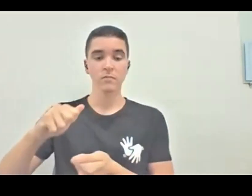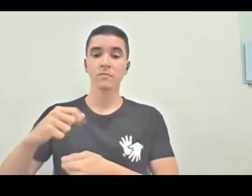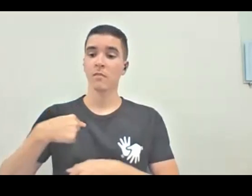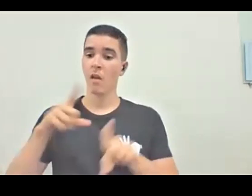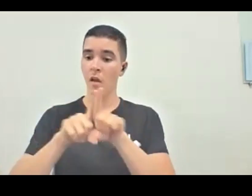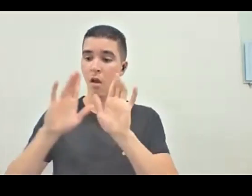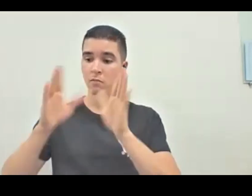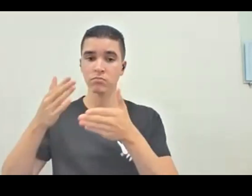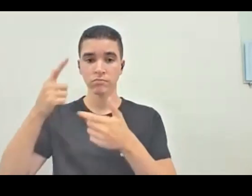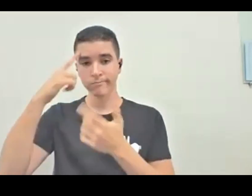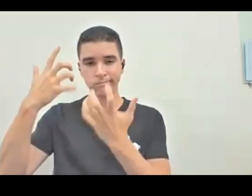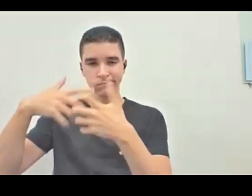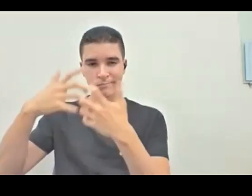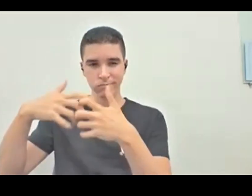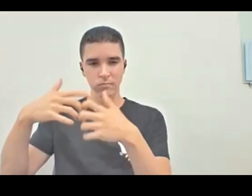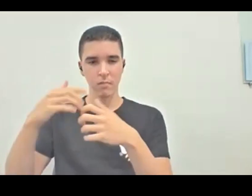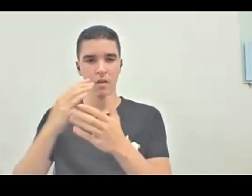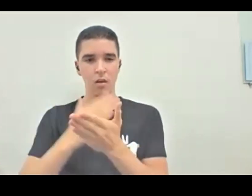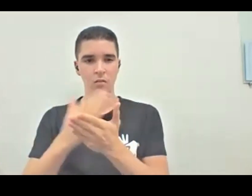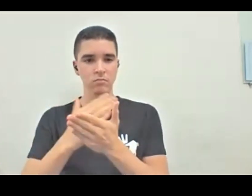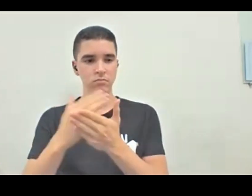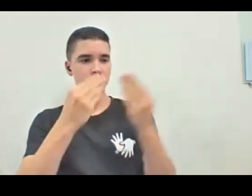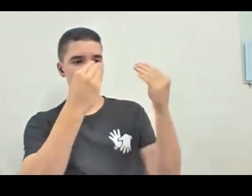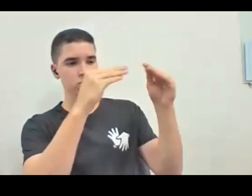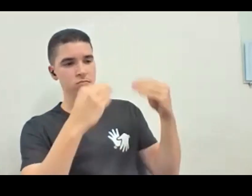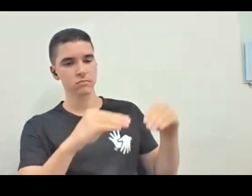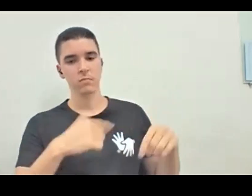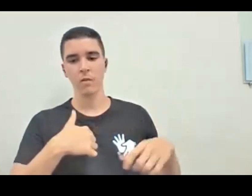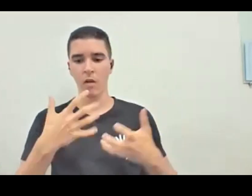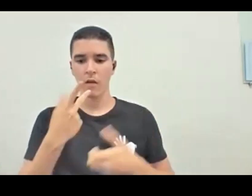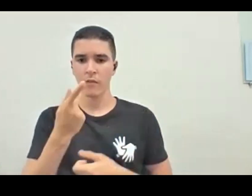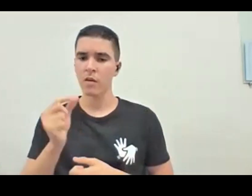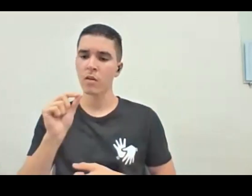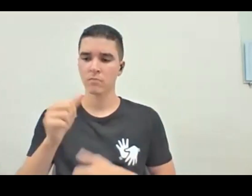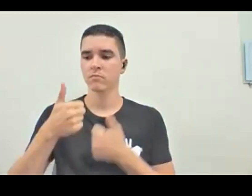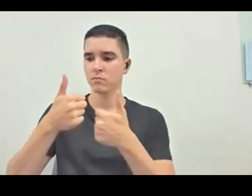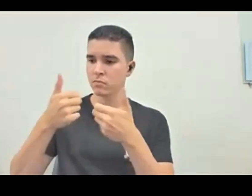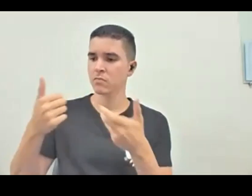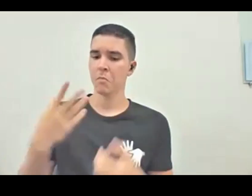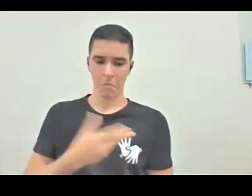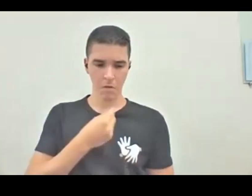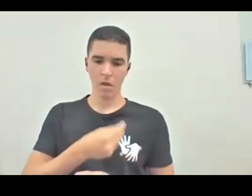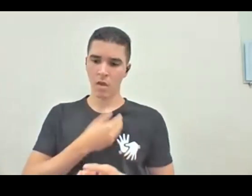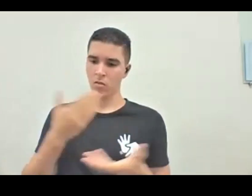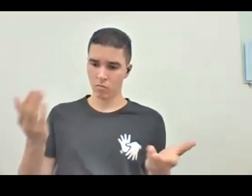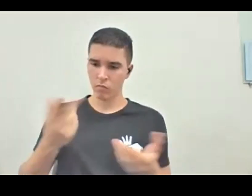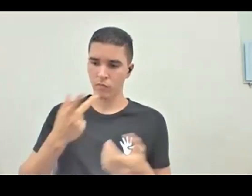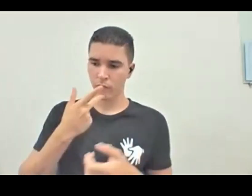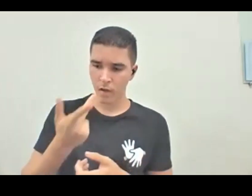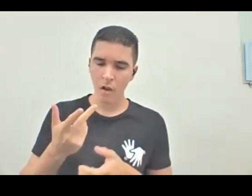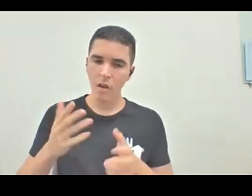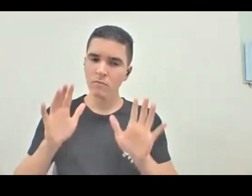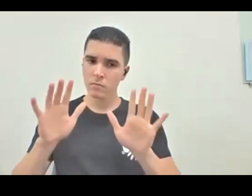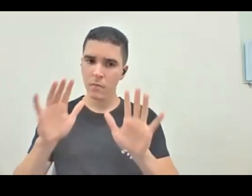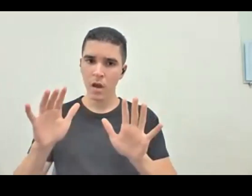que foram escritas também pelo chat, então eu quero dizer que, tá, a gente tá aqui hoje, a gente tá falando, mas a gente tá